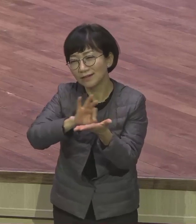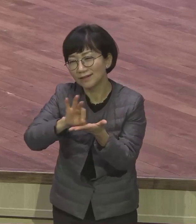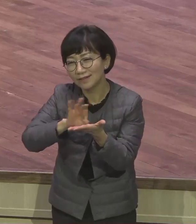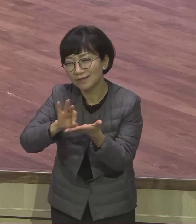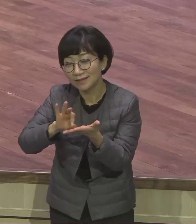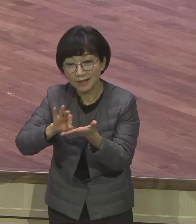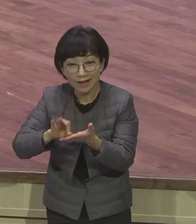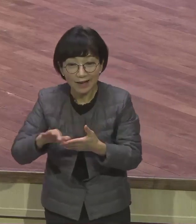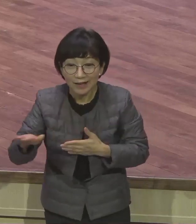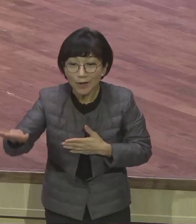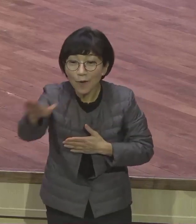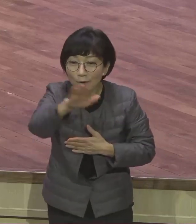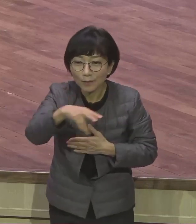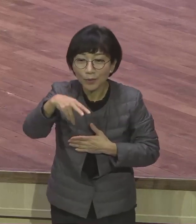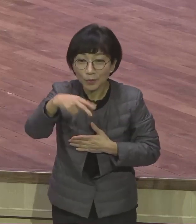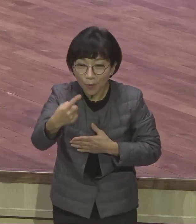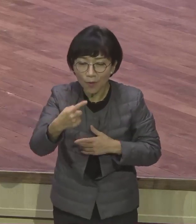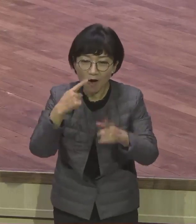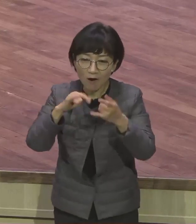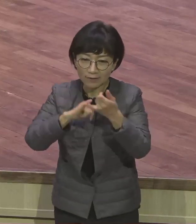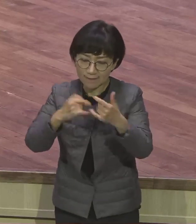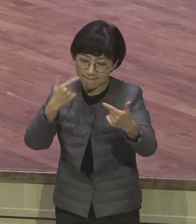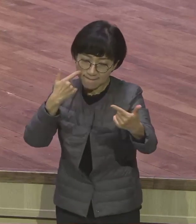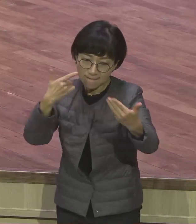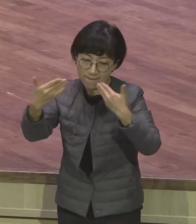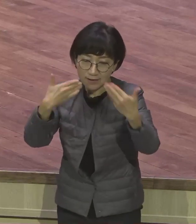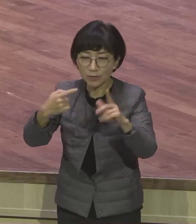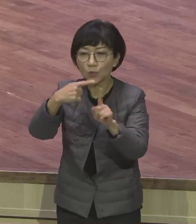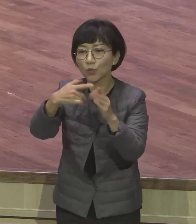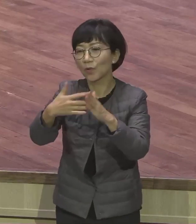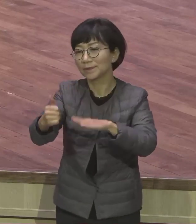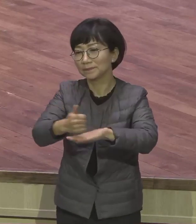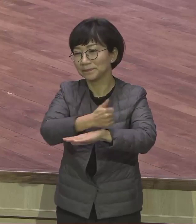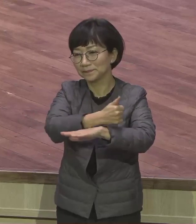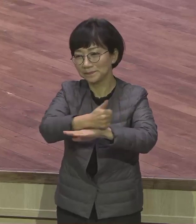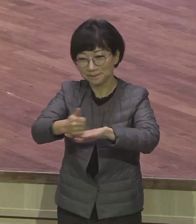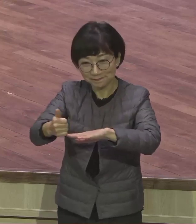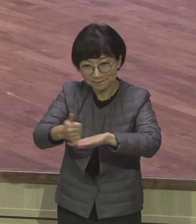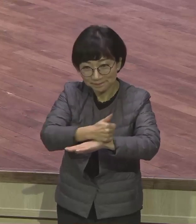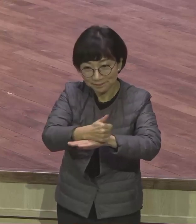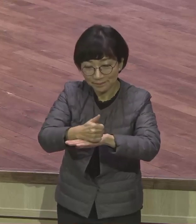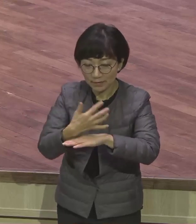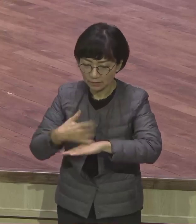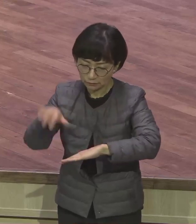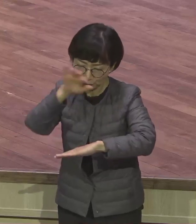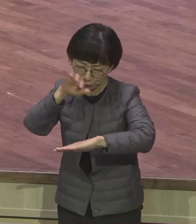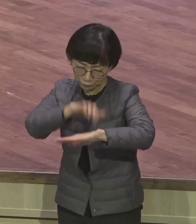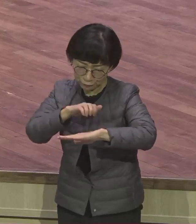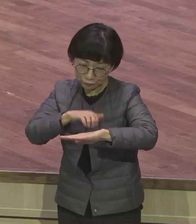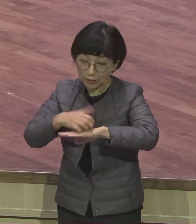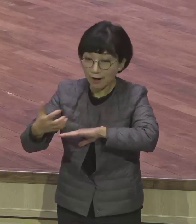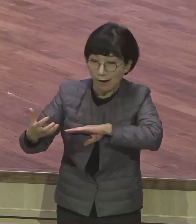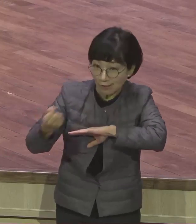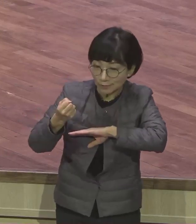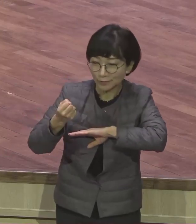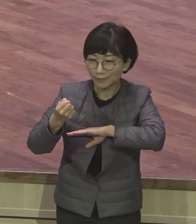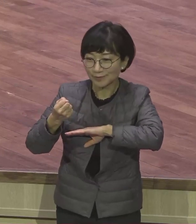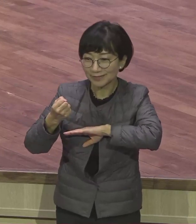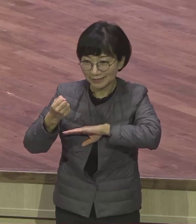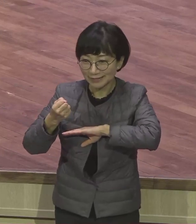교회에서 분명한 스케줄을 가지고 분명한 훈련 스케줄 속에서 여러분 2, 3, 7 나라가 허황되게 보이는